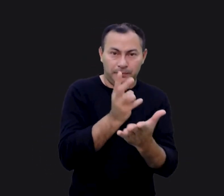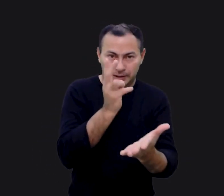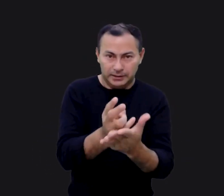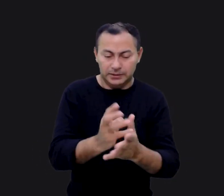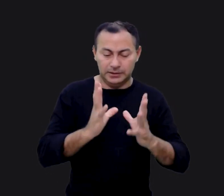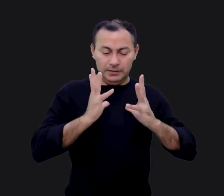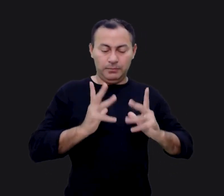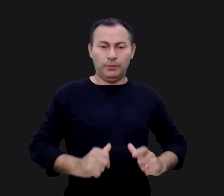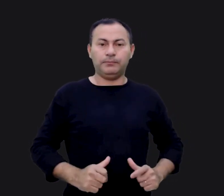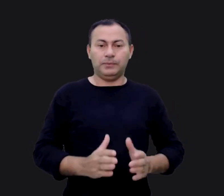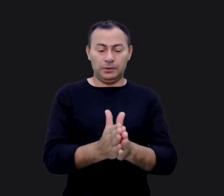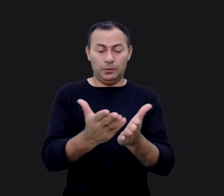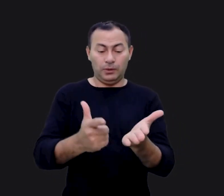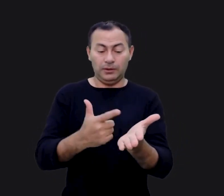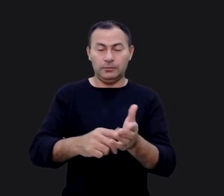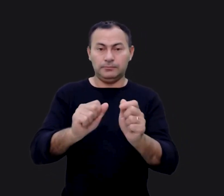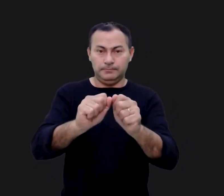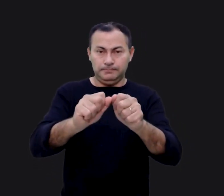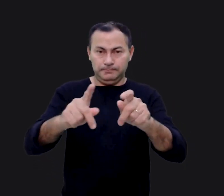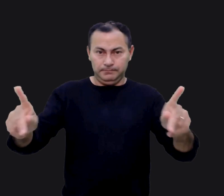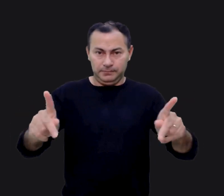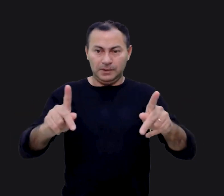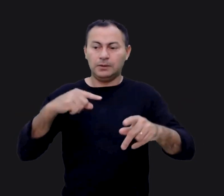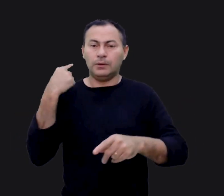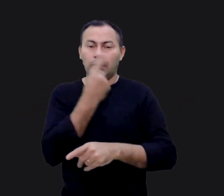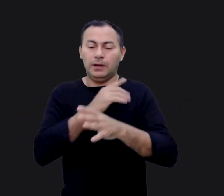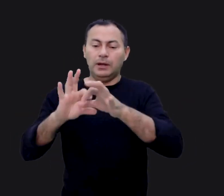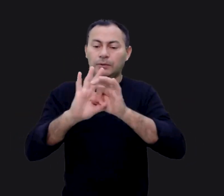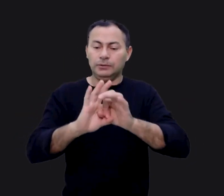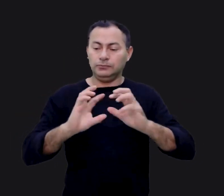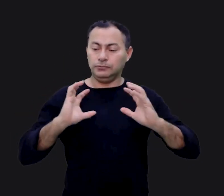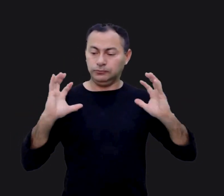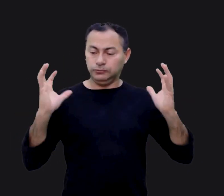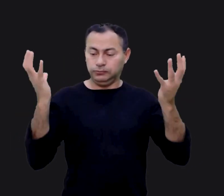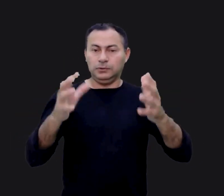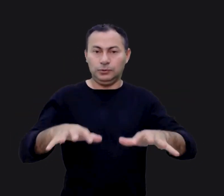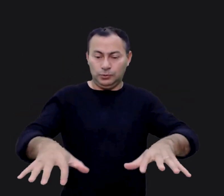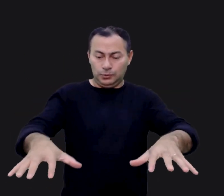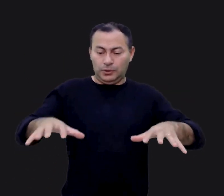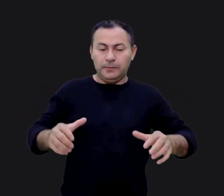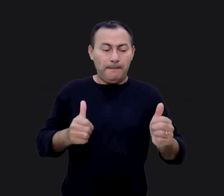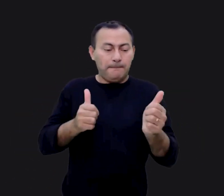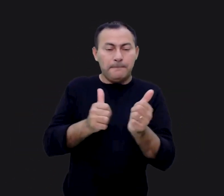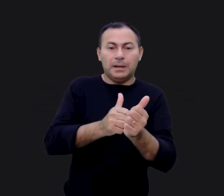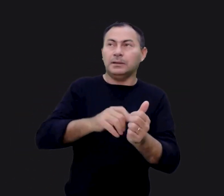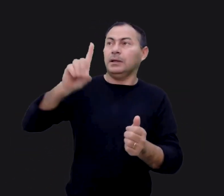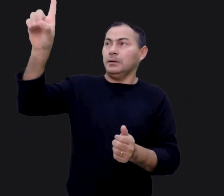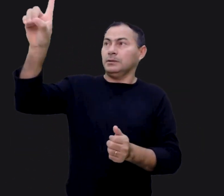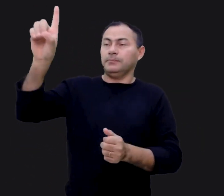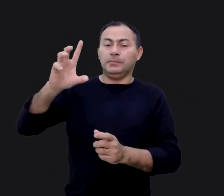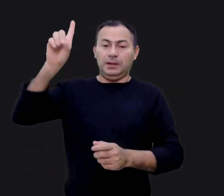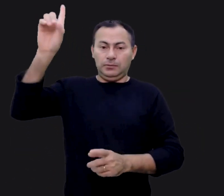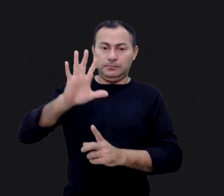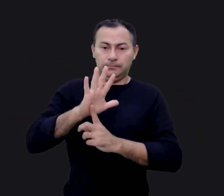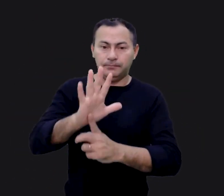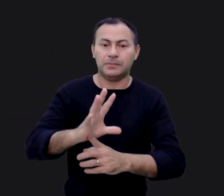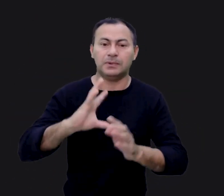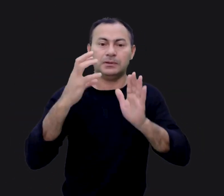permanente. No livro de Apocalipse, quando nós nos reunirmos em volta do trono e nos aproximarmos de Deus, o Deus da revelação e dos